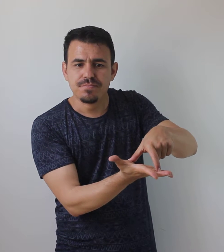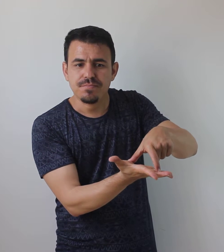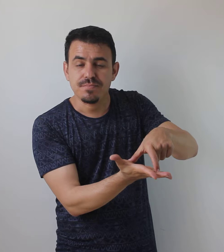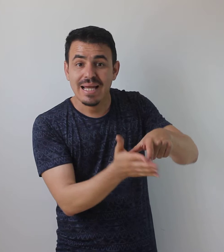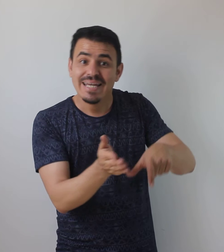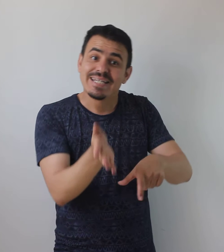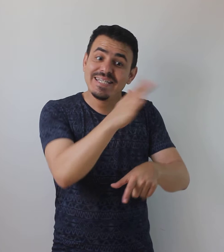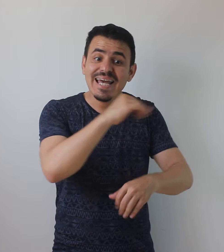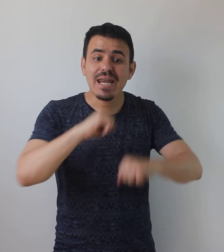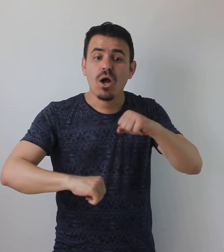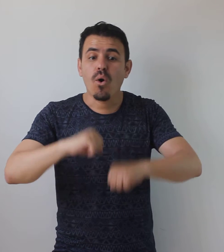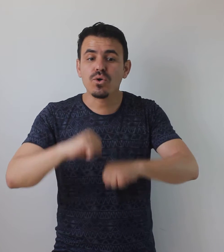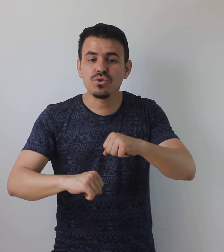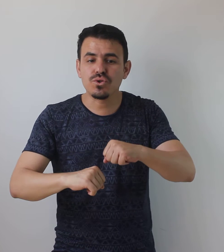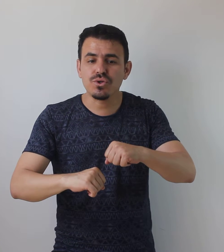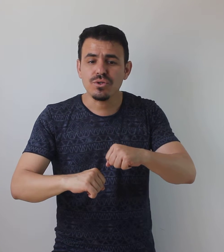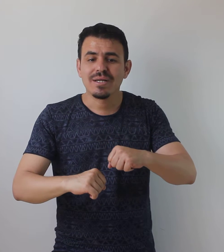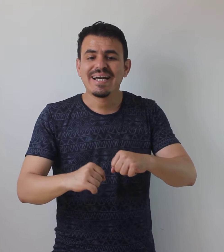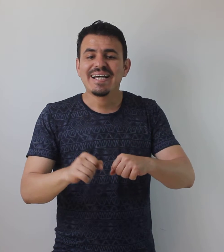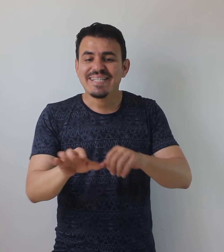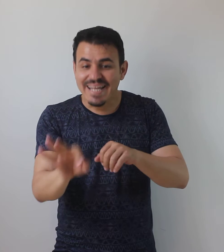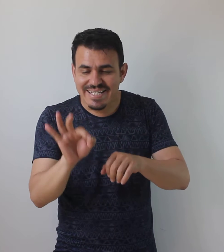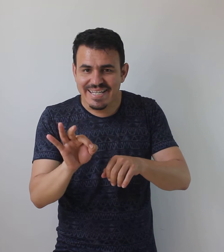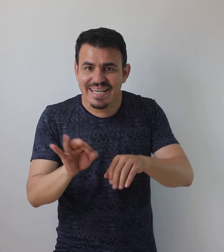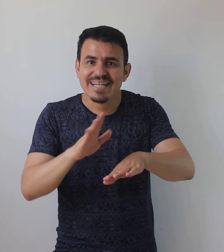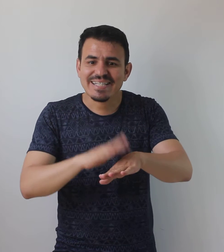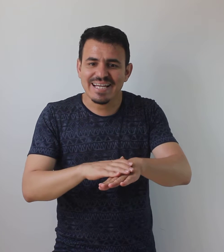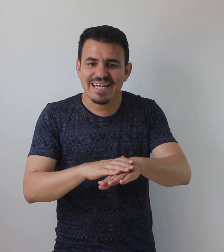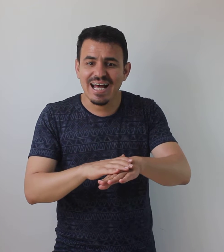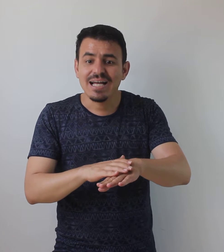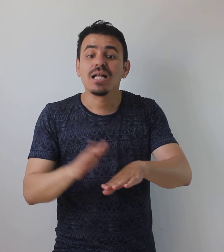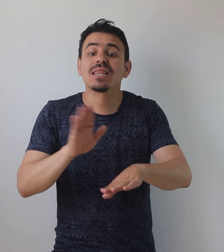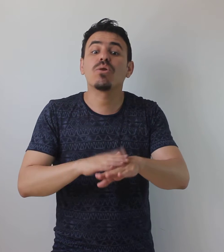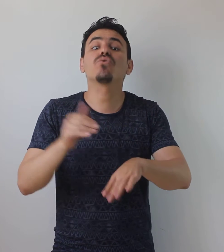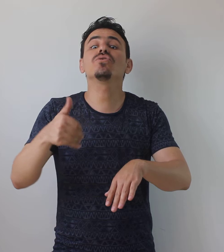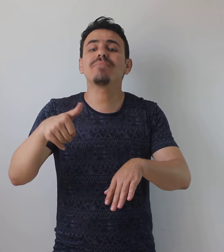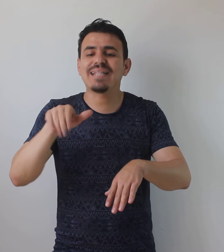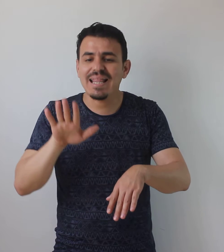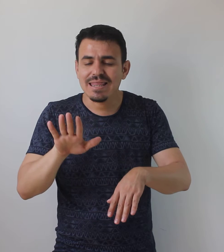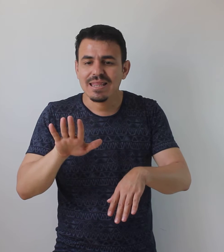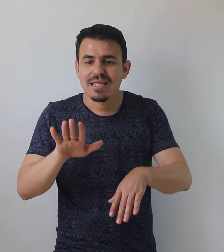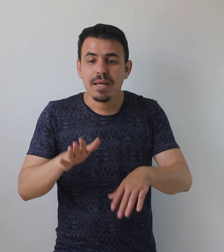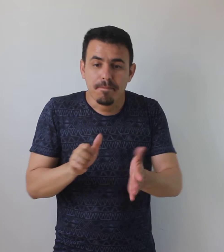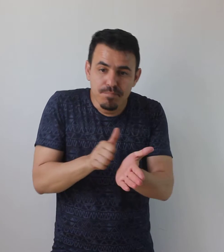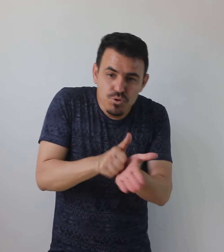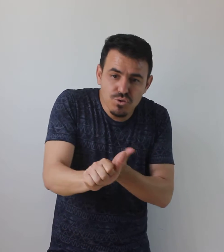Diğer oyuncunun seçtiği taşa dokunmadan bütün